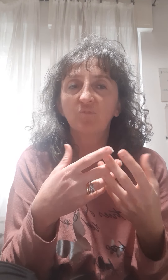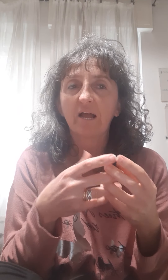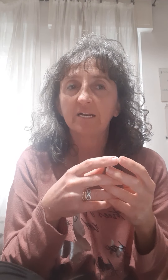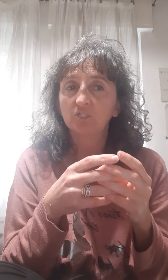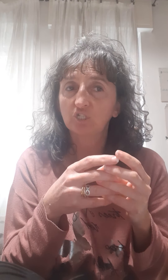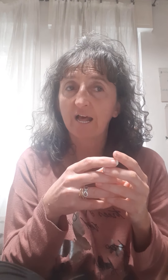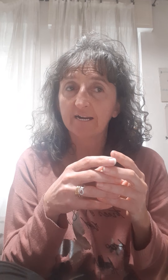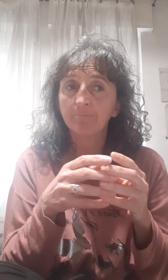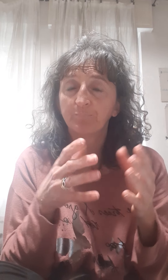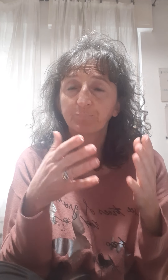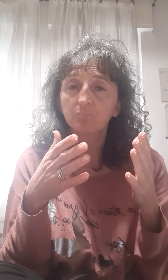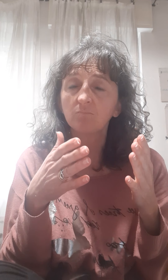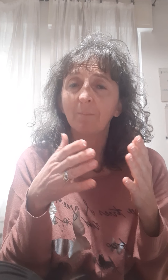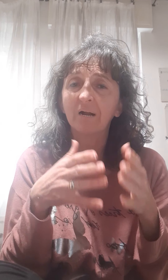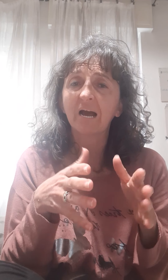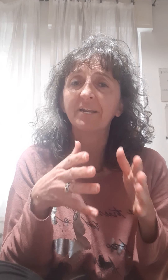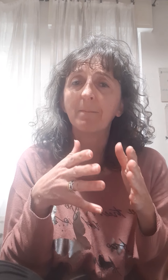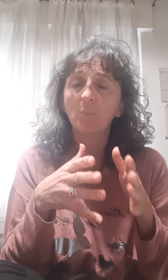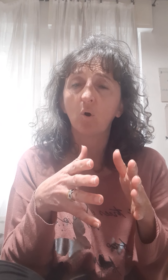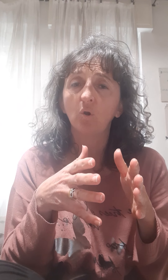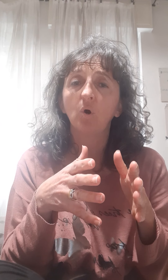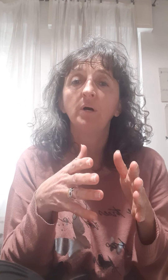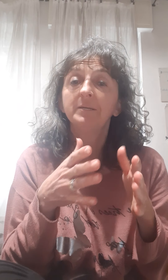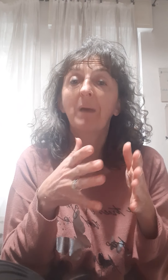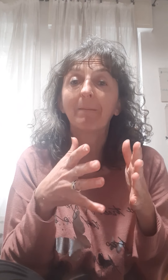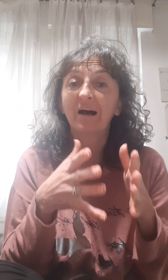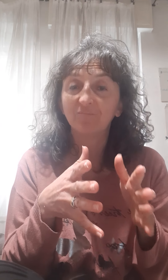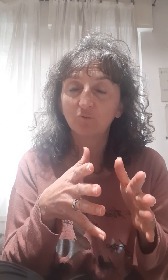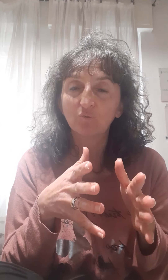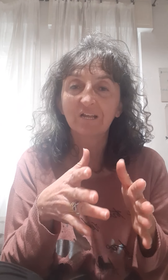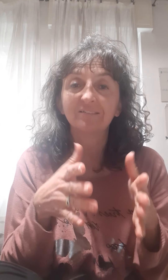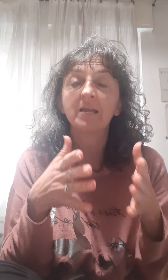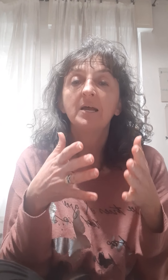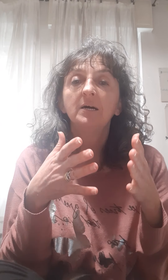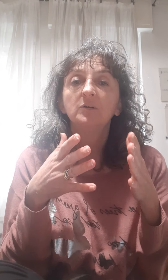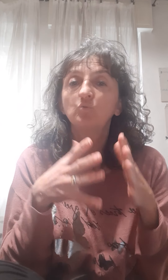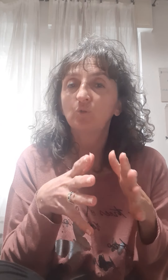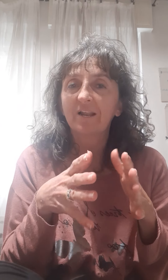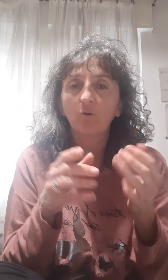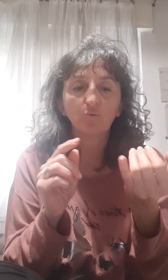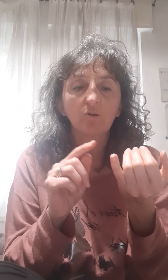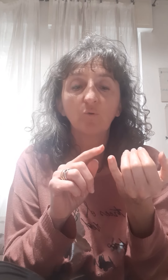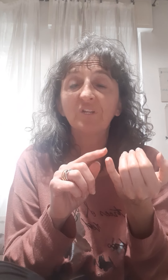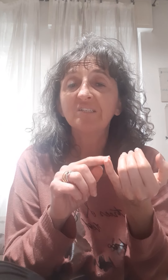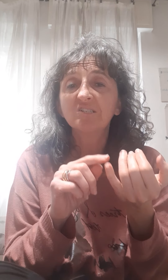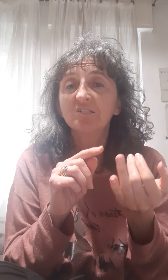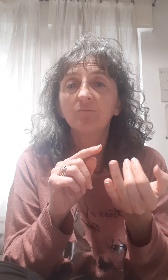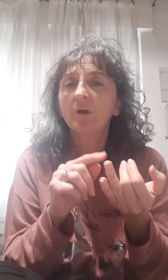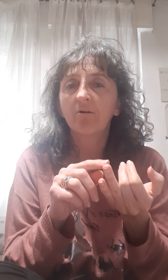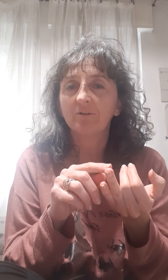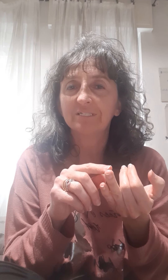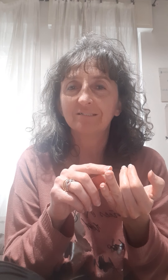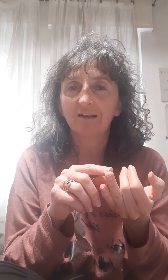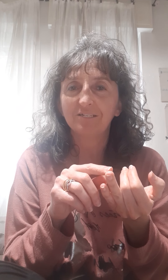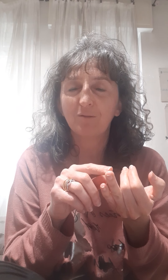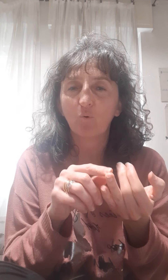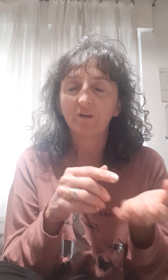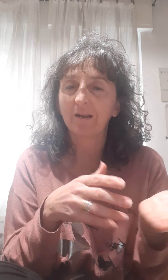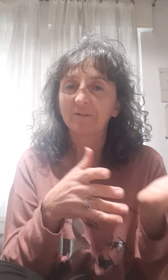fare? Lasciarle magari a bagno tutta la notte con detersivo e olio essenziale di limone, la